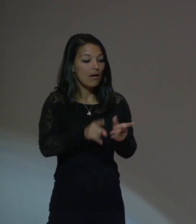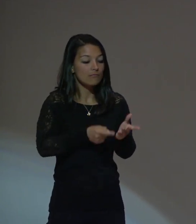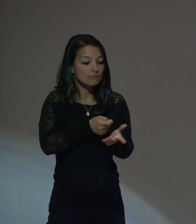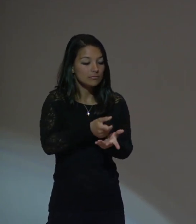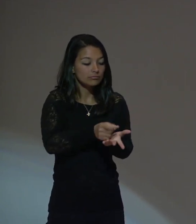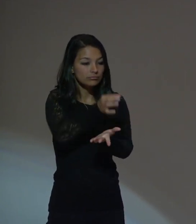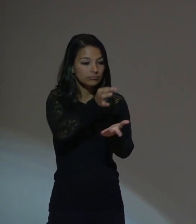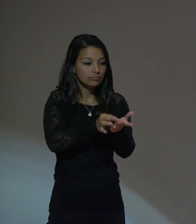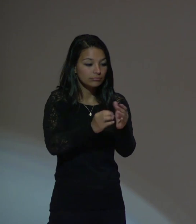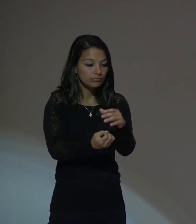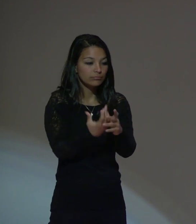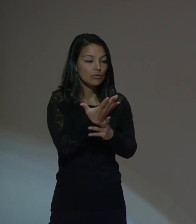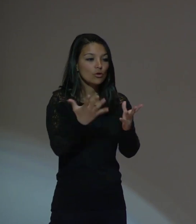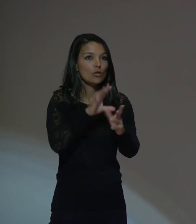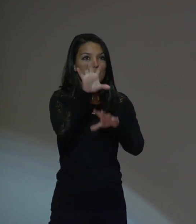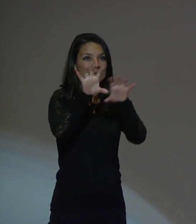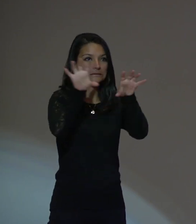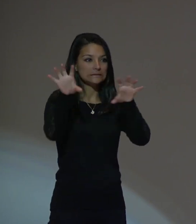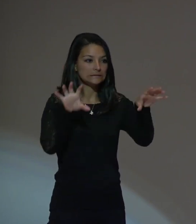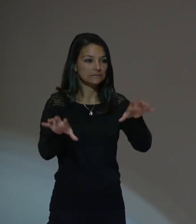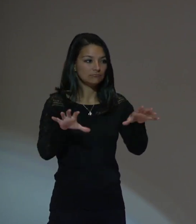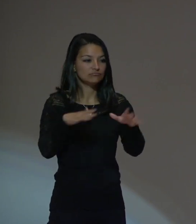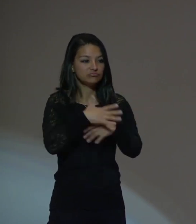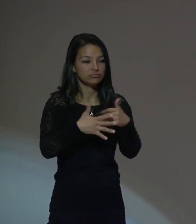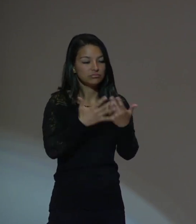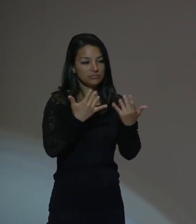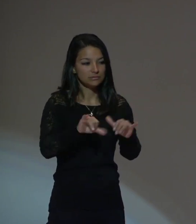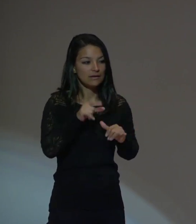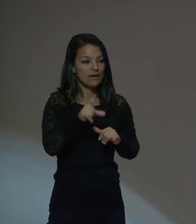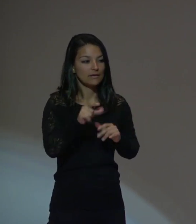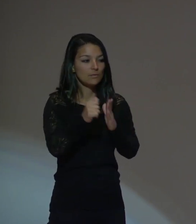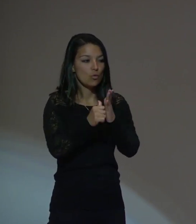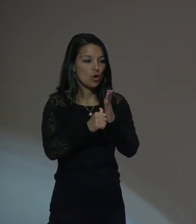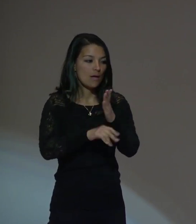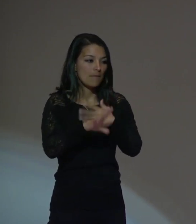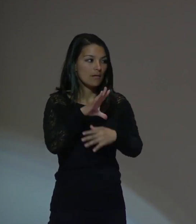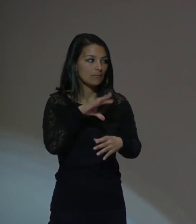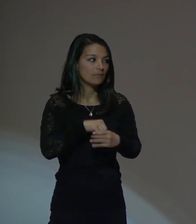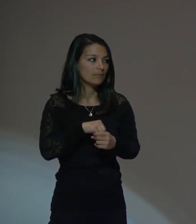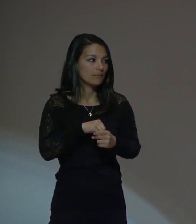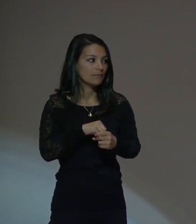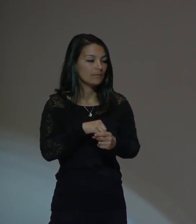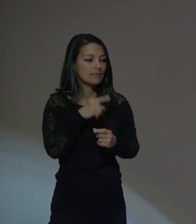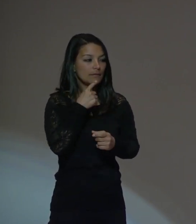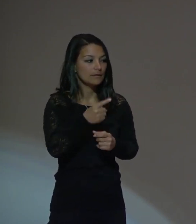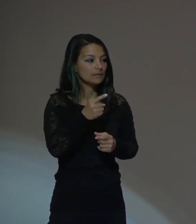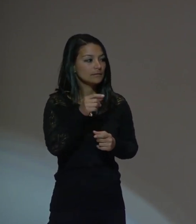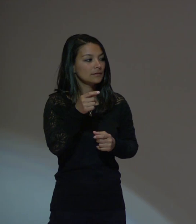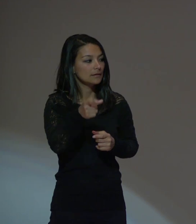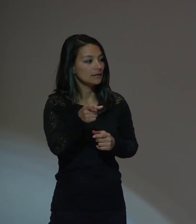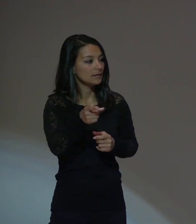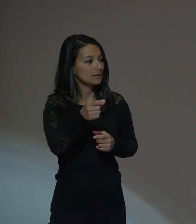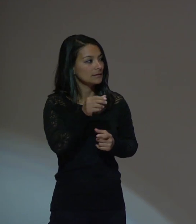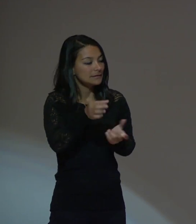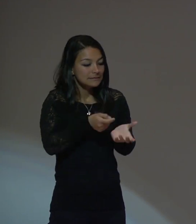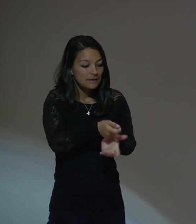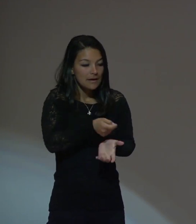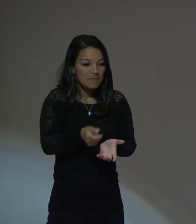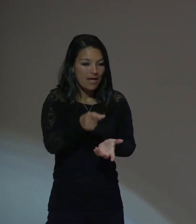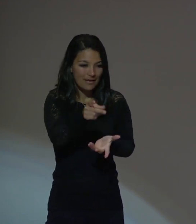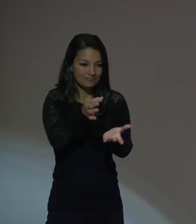en sus países, después voy a hablar del programa, siembran estas semillas.